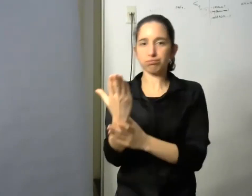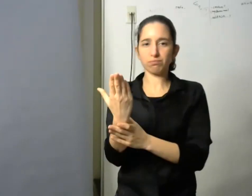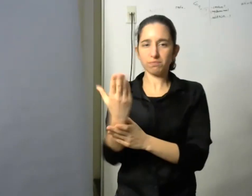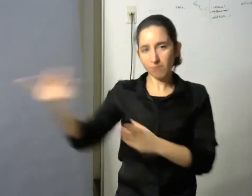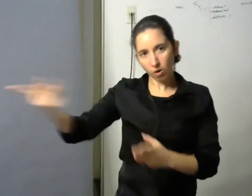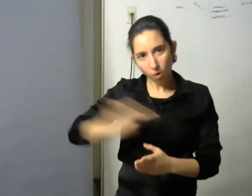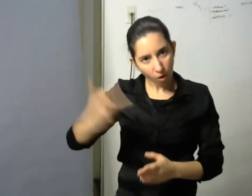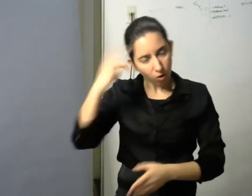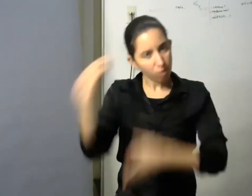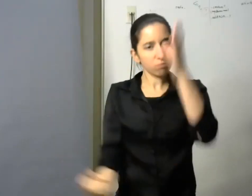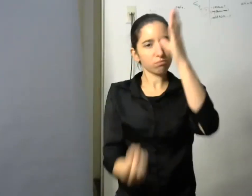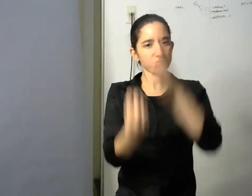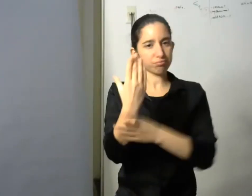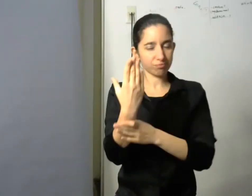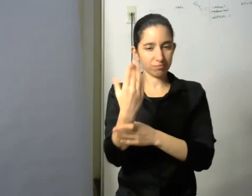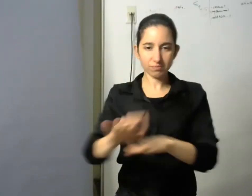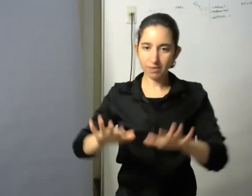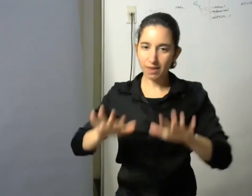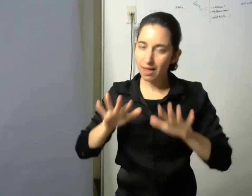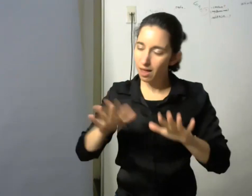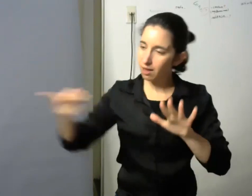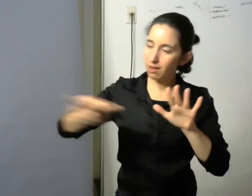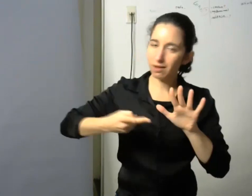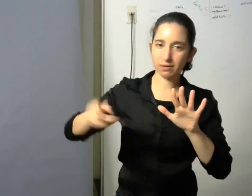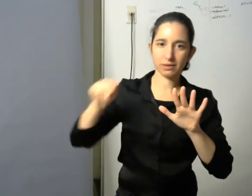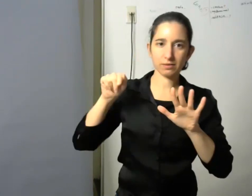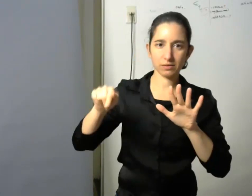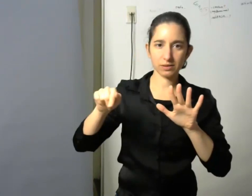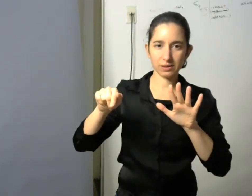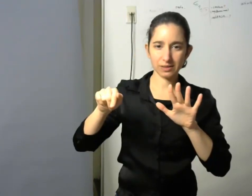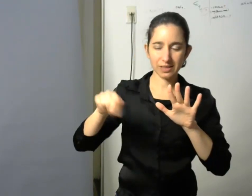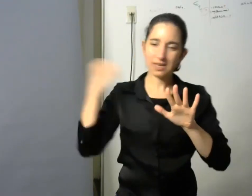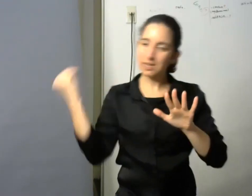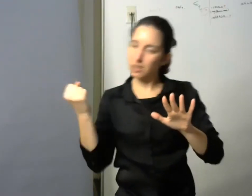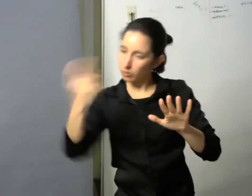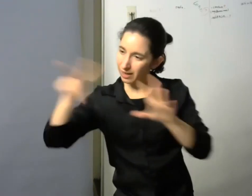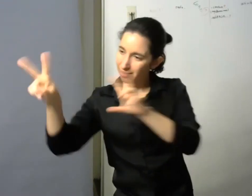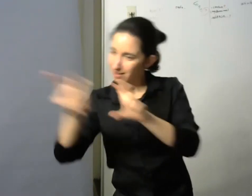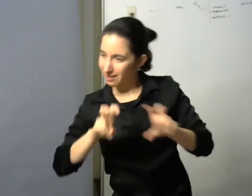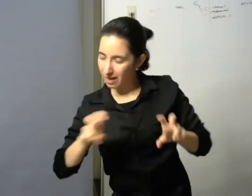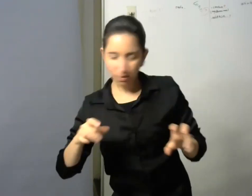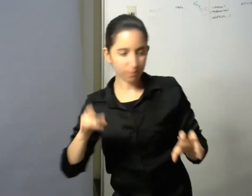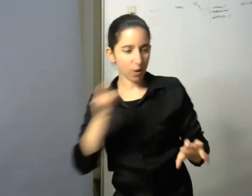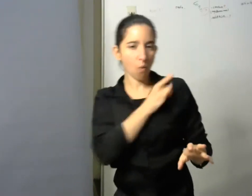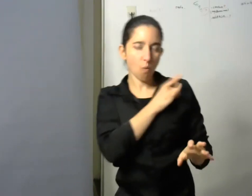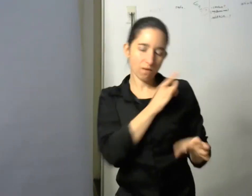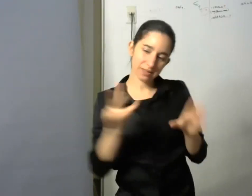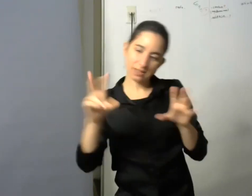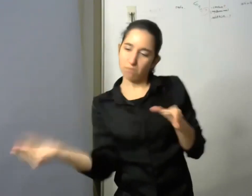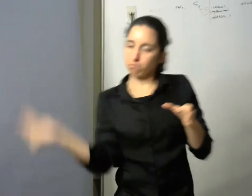transversalización va de la mano con la importancia de la curricularización que por ejemplo en las carreras de edición que está comenzando